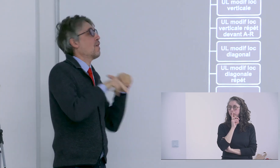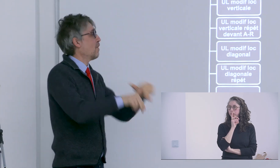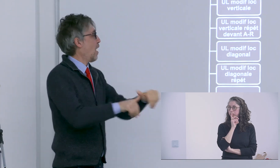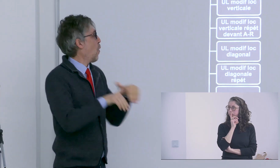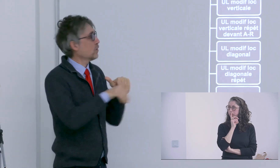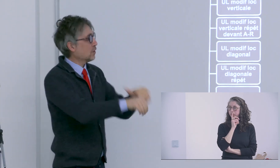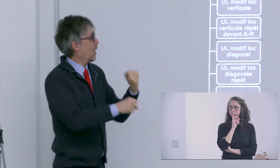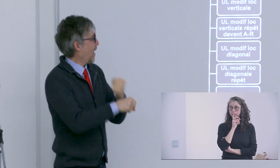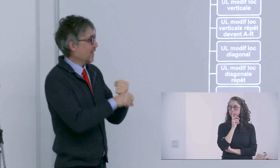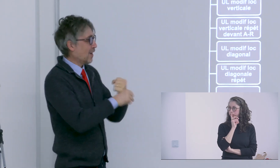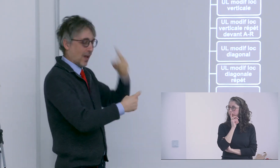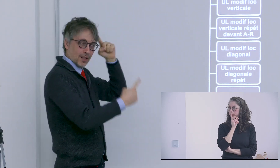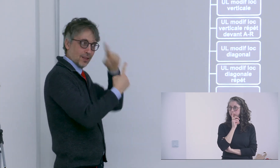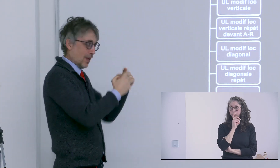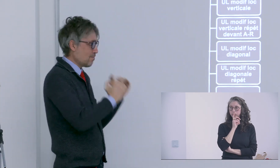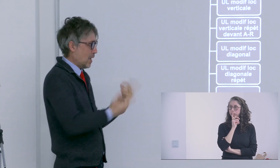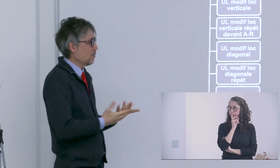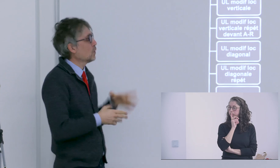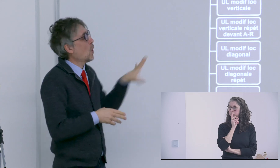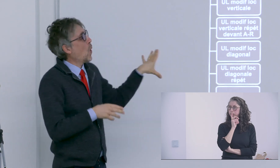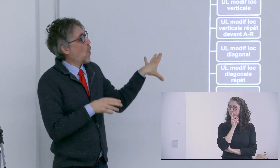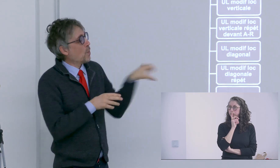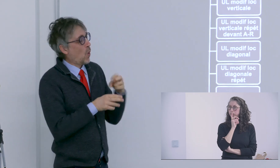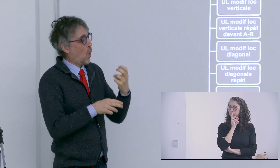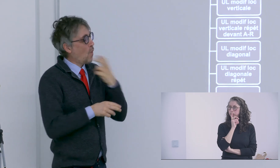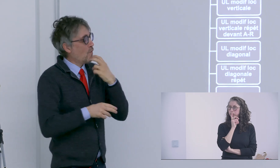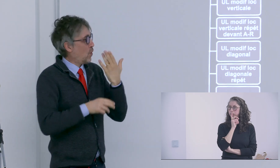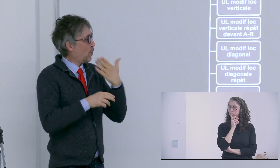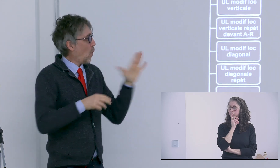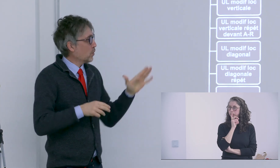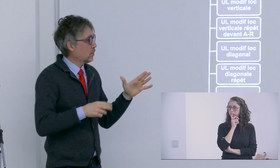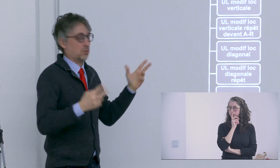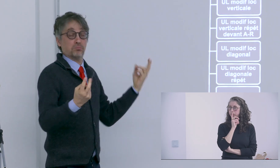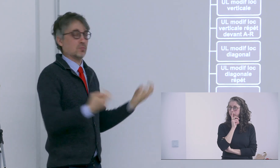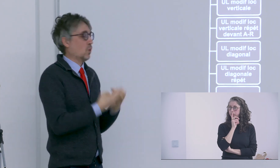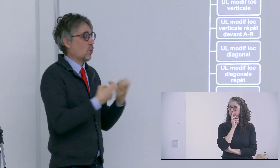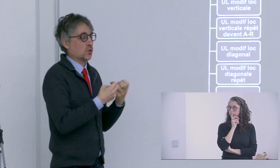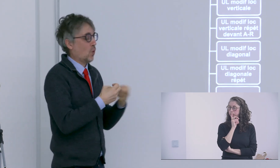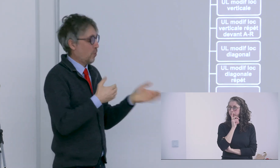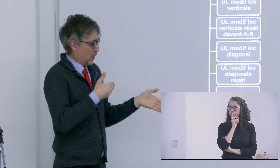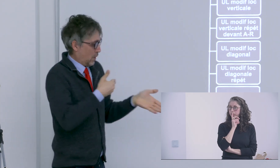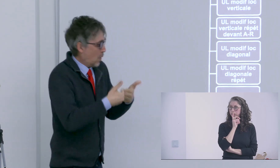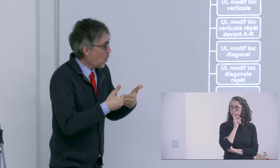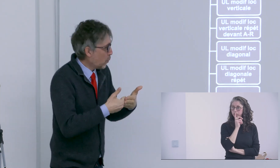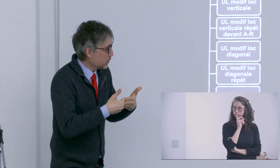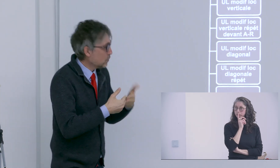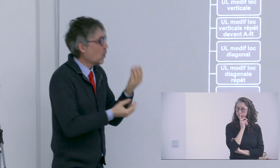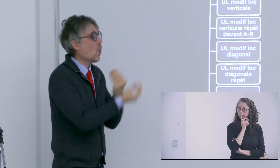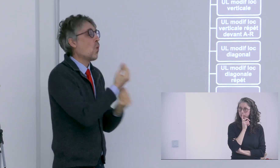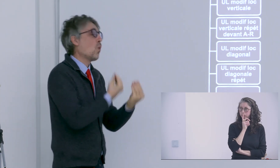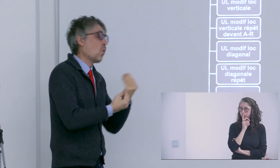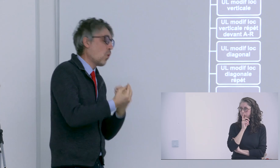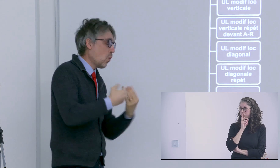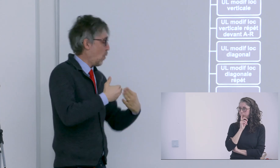et la question que je me pose c'est si on continuait ce travail là en prenant un autre terme un autre concept par exemple